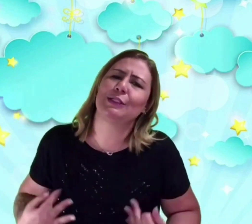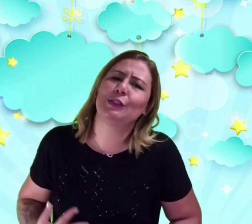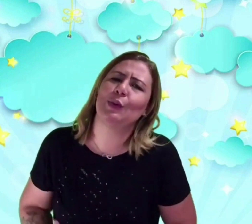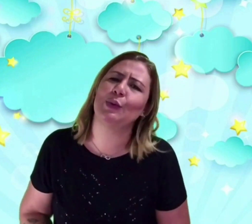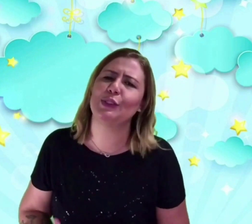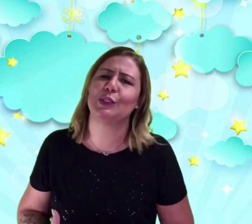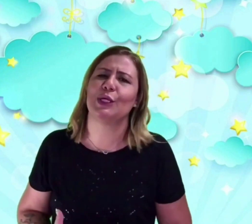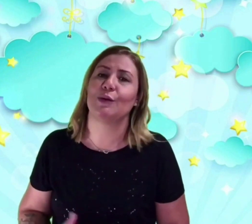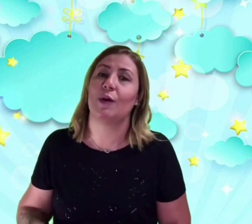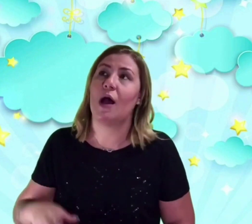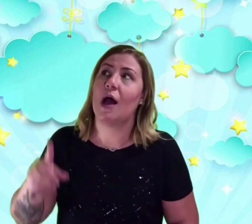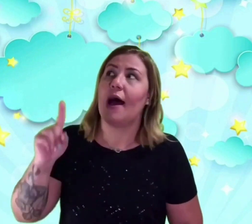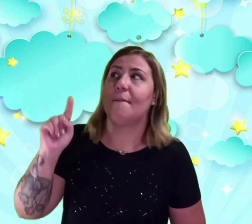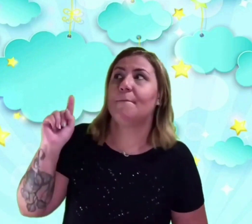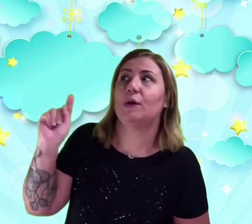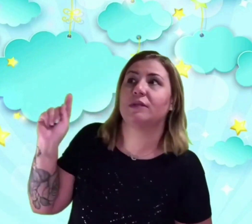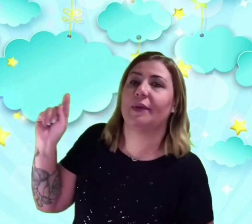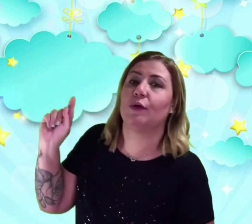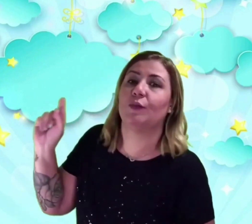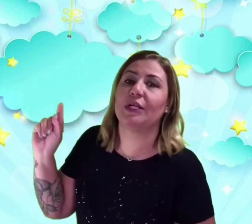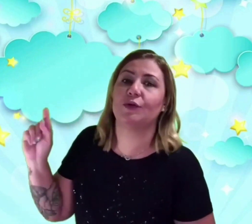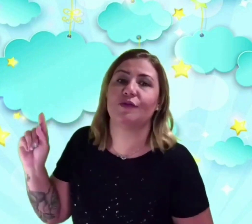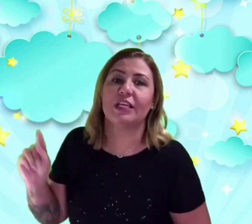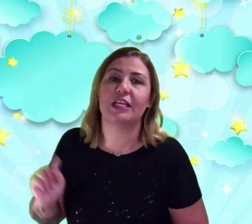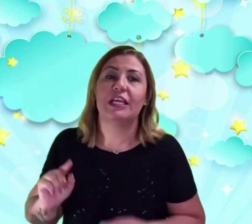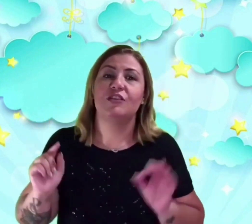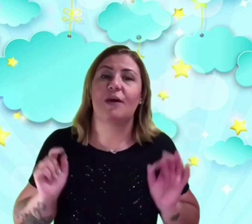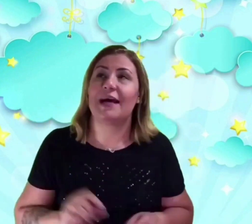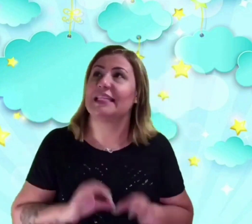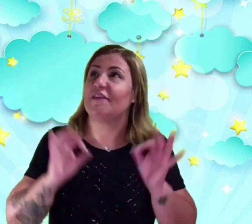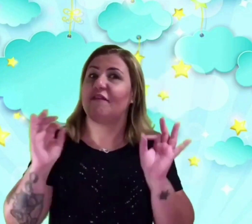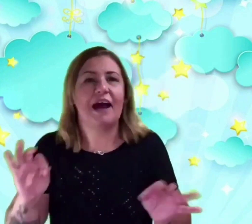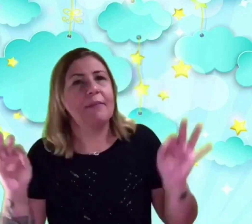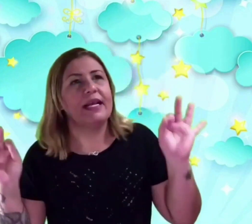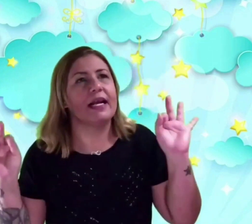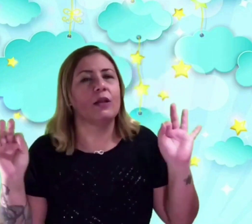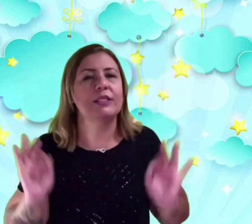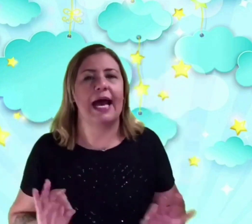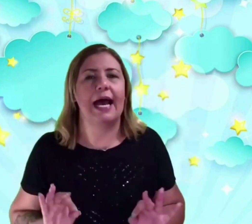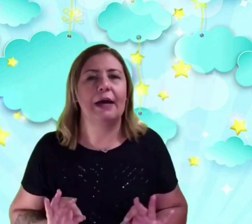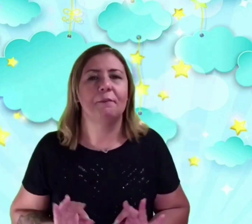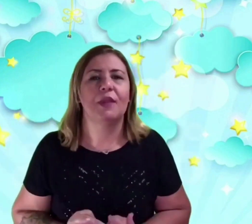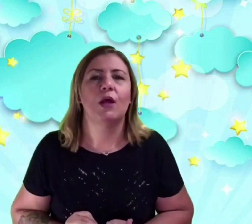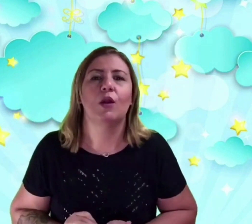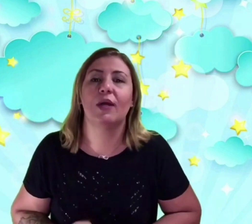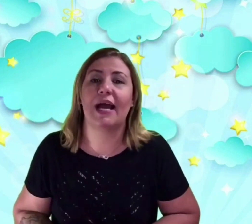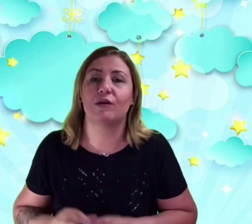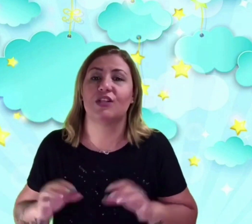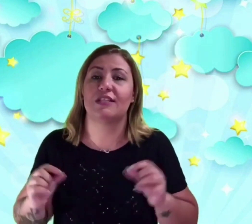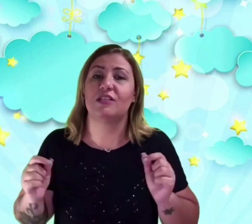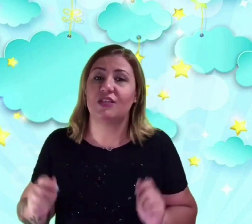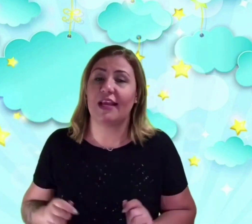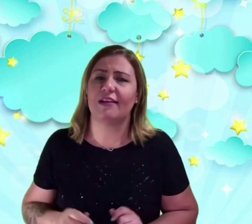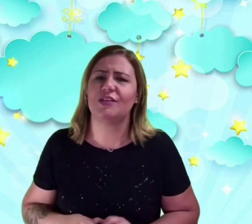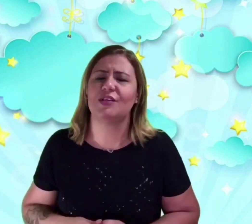tudinho. Aponta para uma nuvem chamada Fábrica Lunar. Lugar onde as estrelas